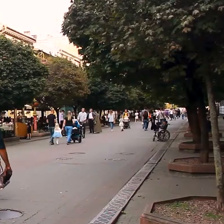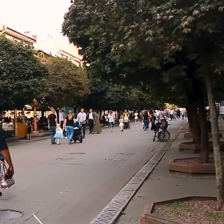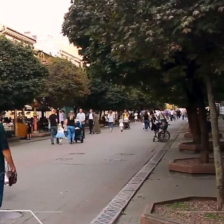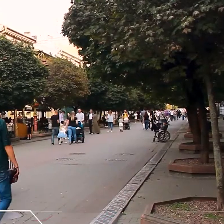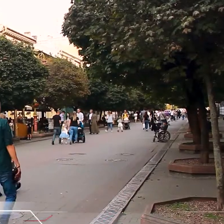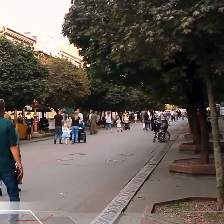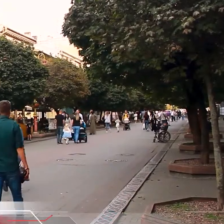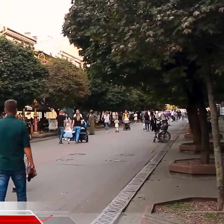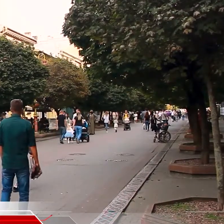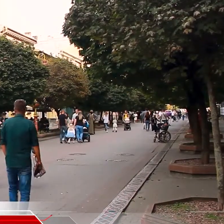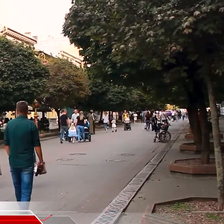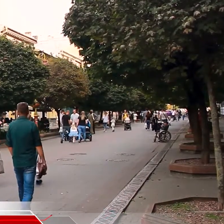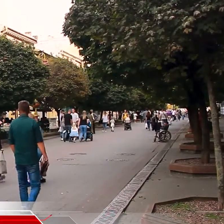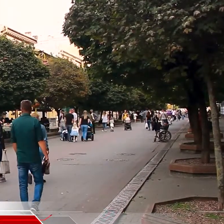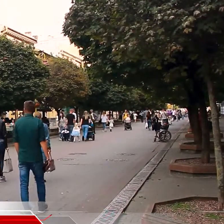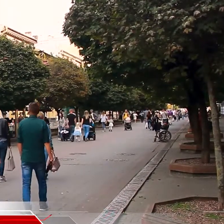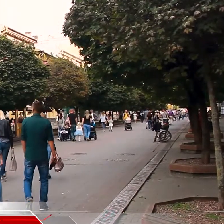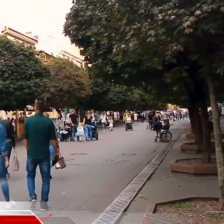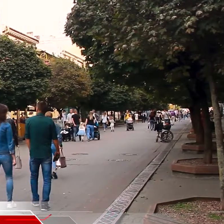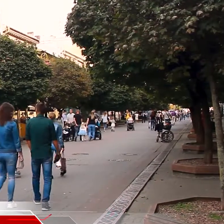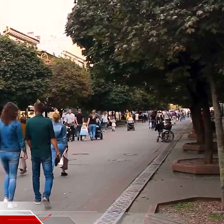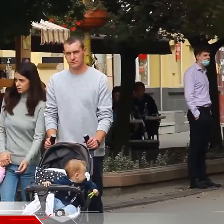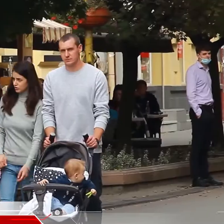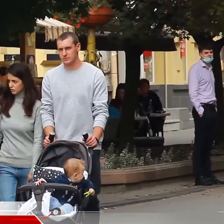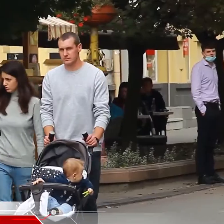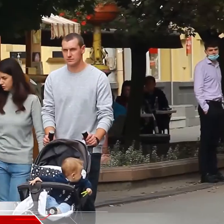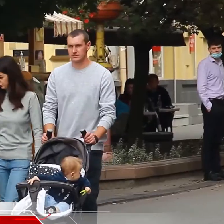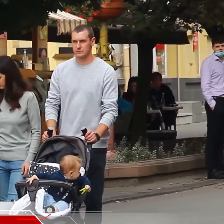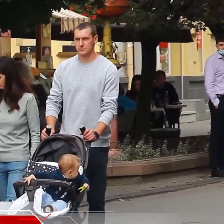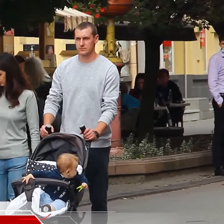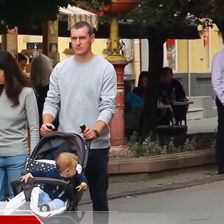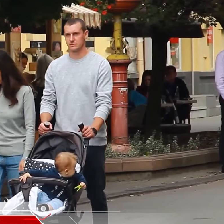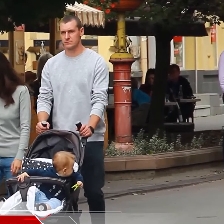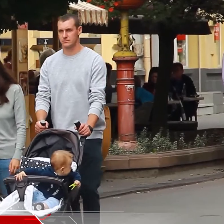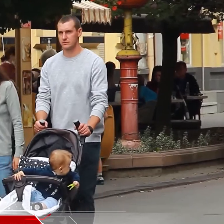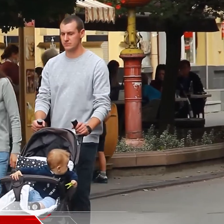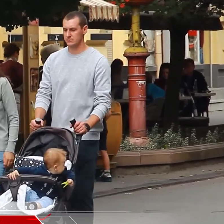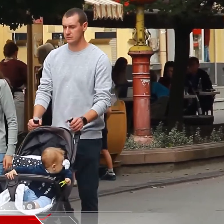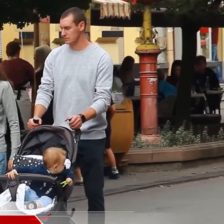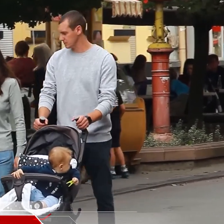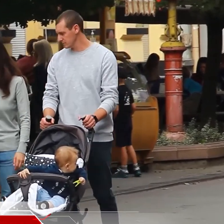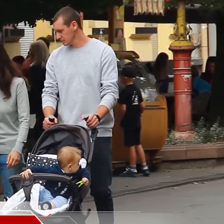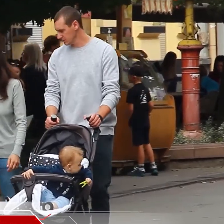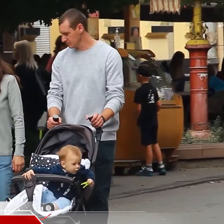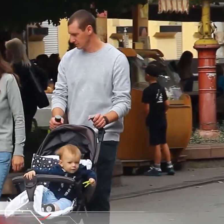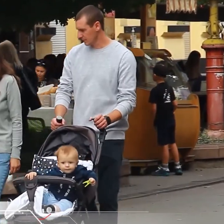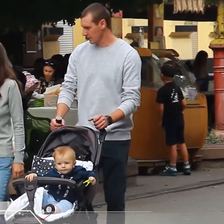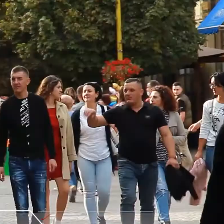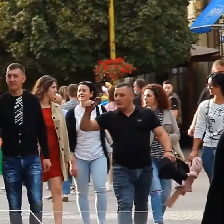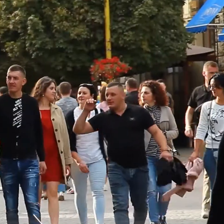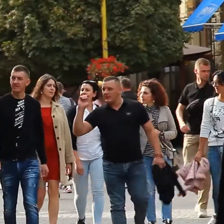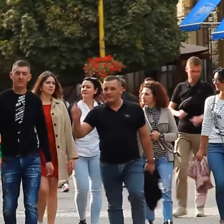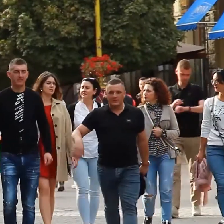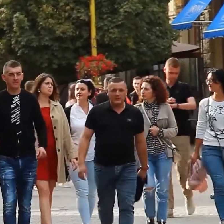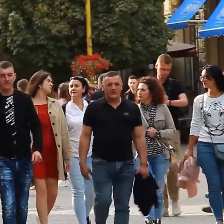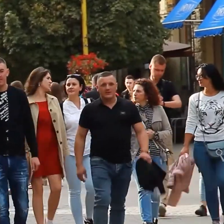День Героїв. 23 травня в Україні відзначають свято, яке заснувала Українська повстанська армія у